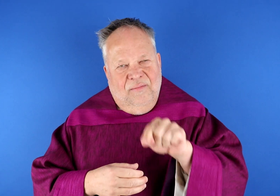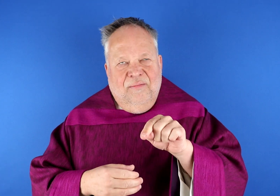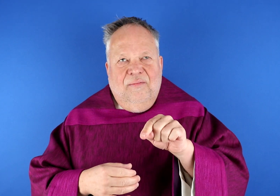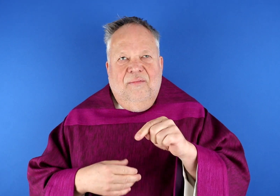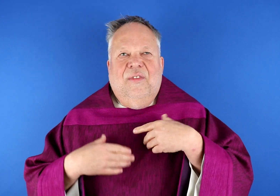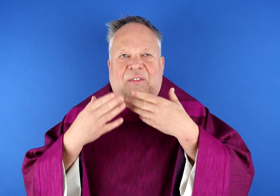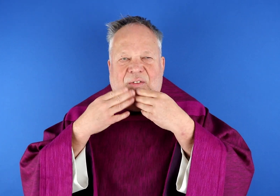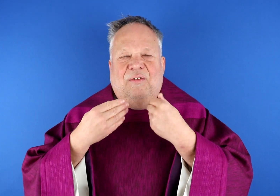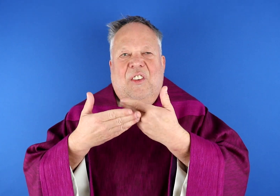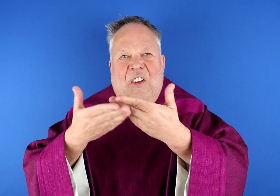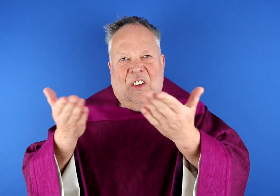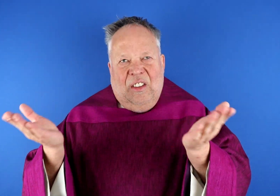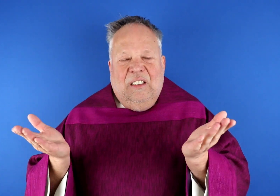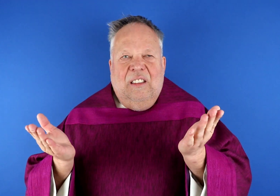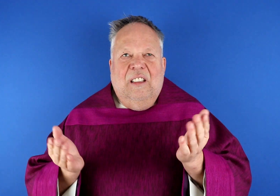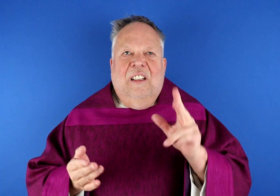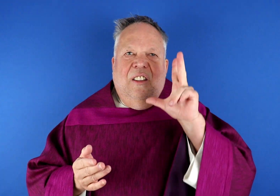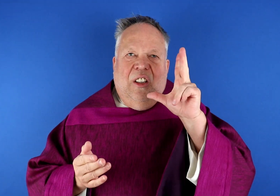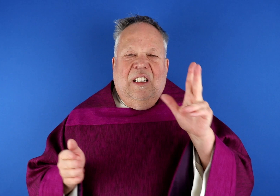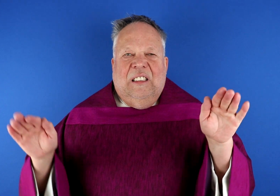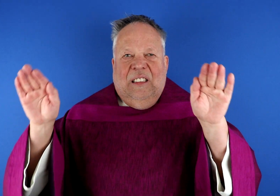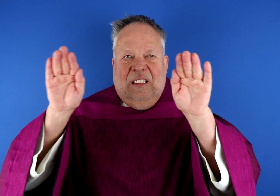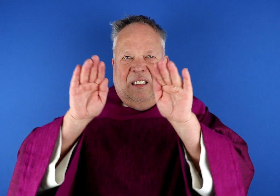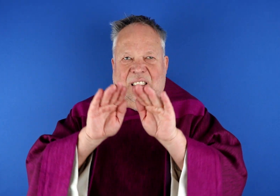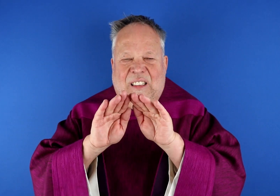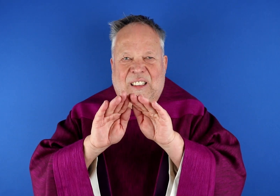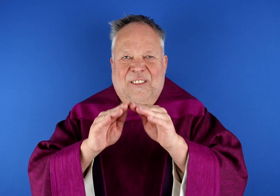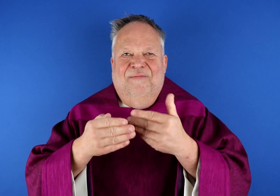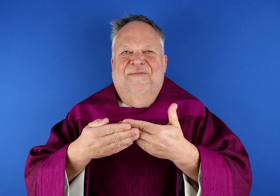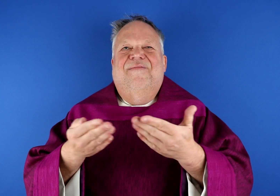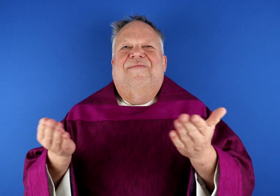In diesem Zusammenhang wünsche ich euch Gottes Segen.